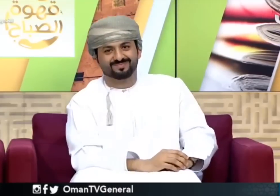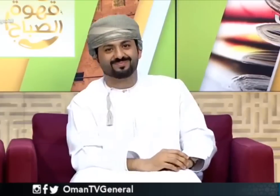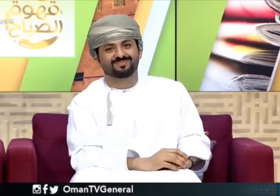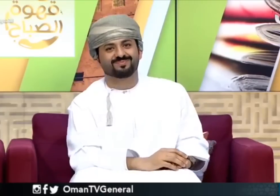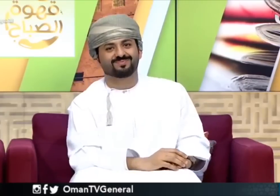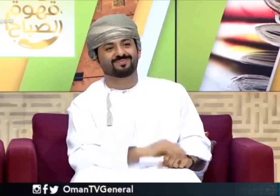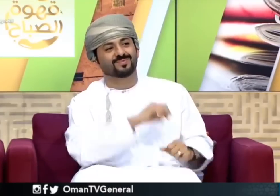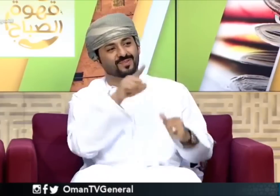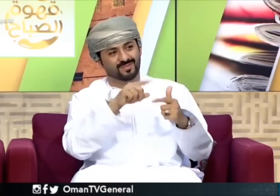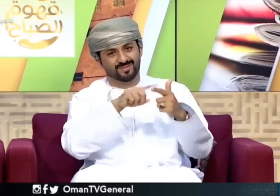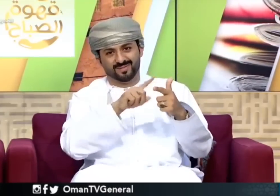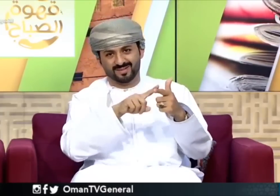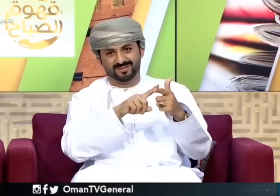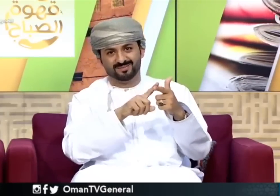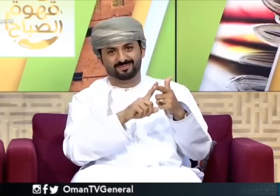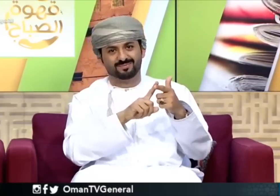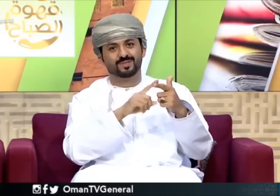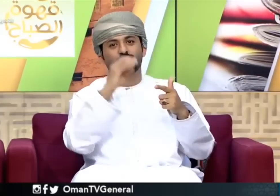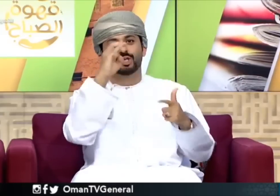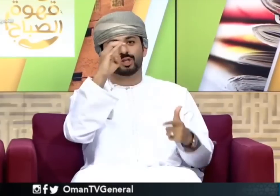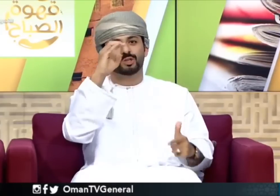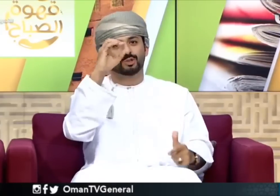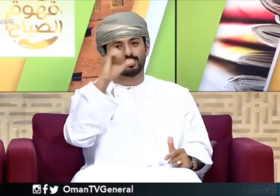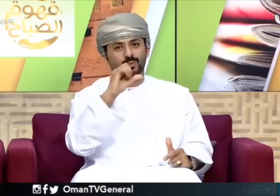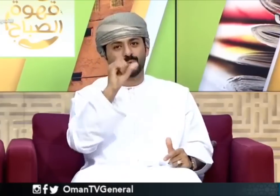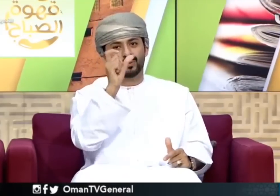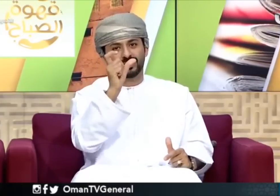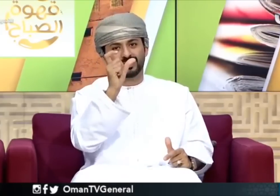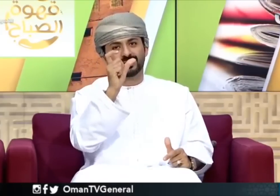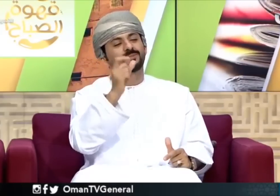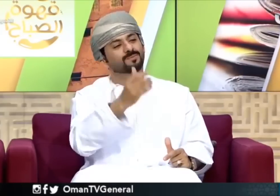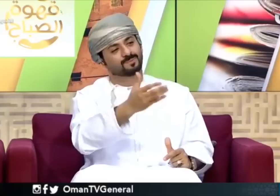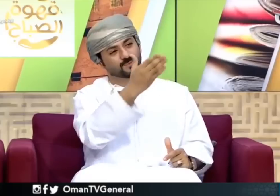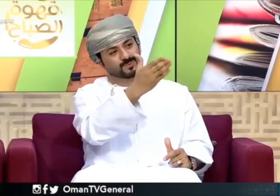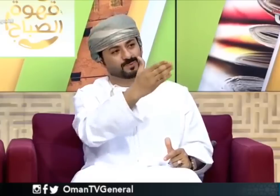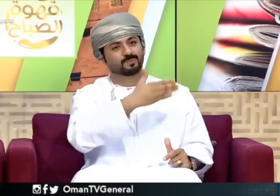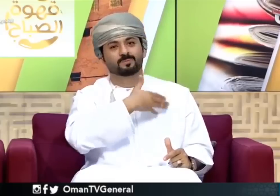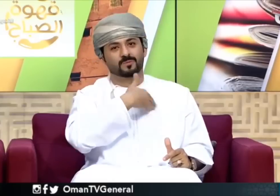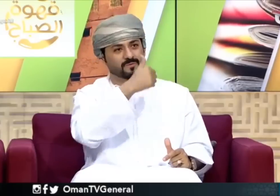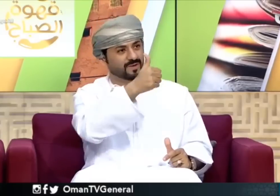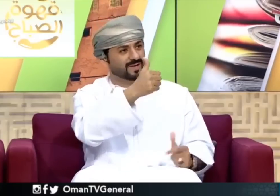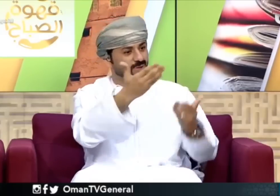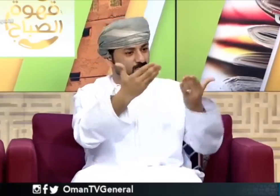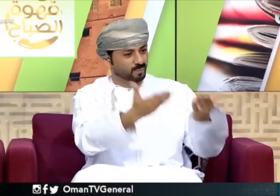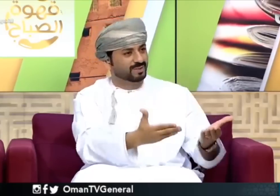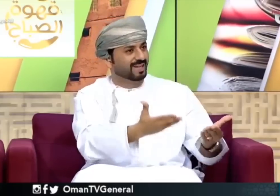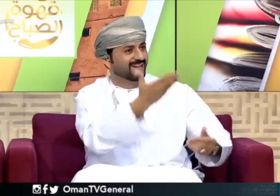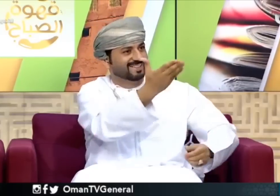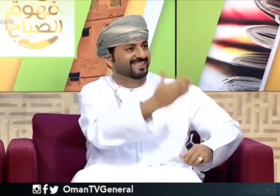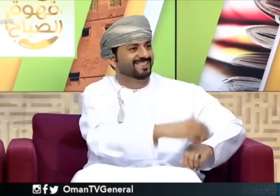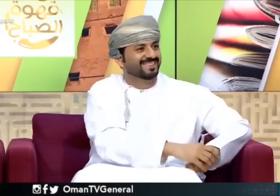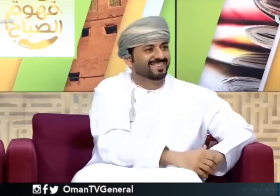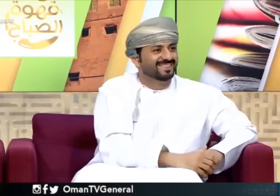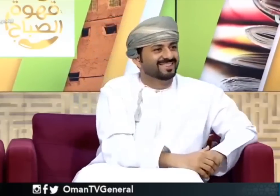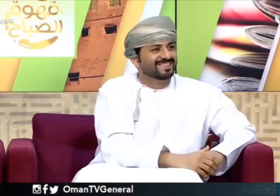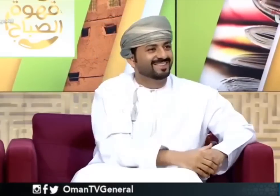شيء رائع جدا أن يكون هناك تعاون ما بين الصم العمانيين والصم الآخرين أيضا جون أهلا وسهلا بك بسر جون